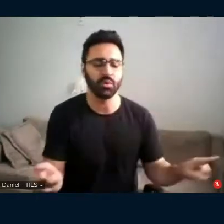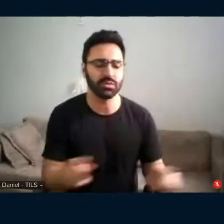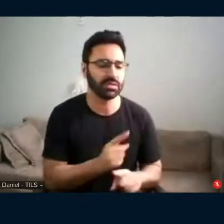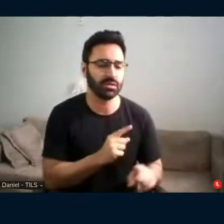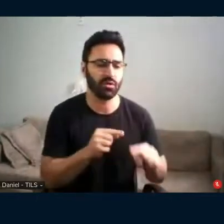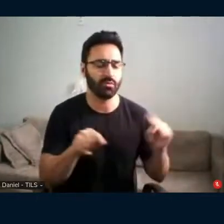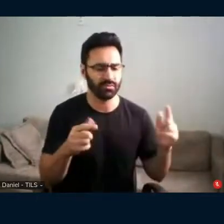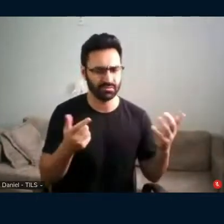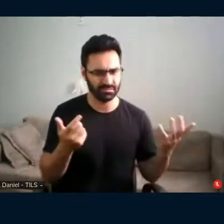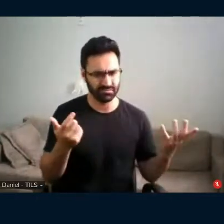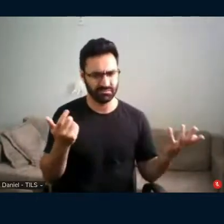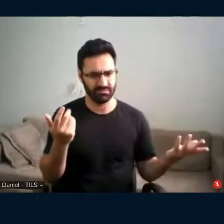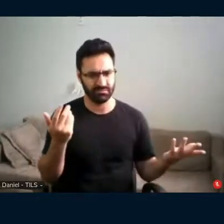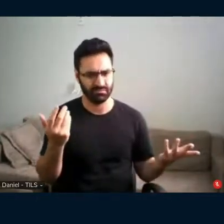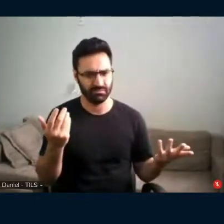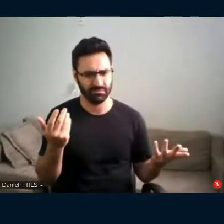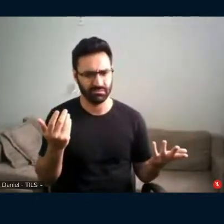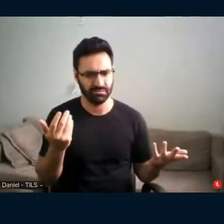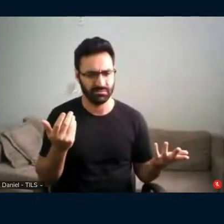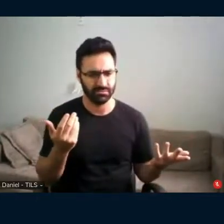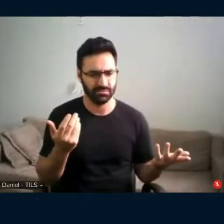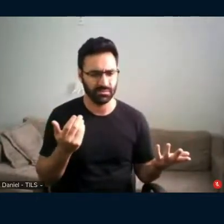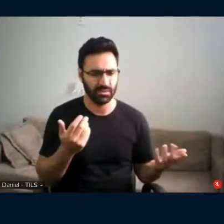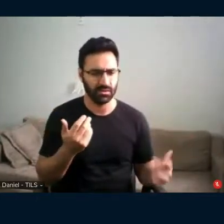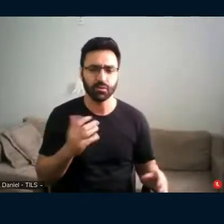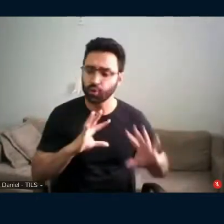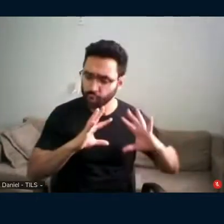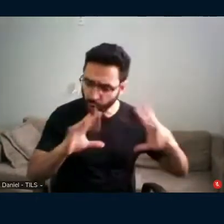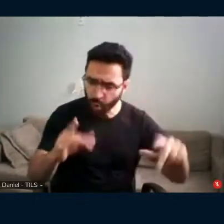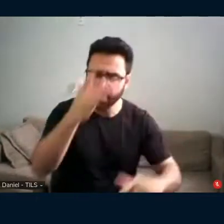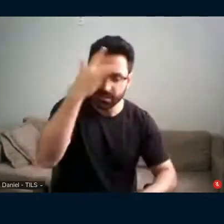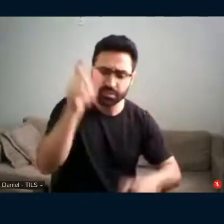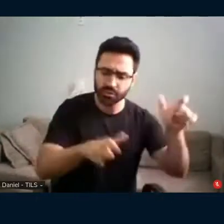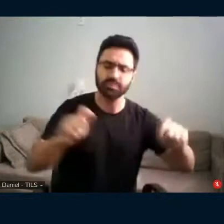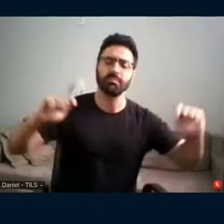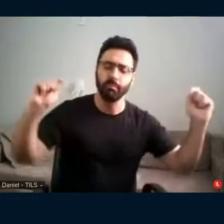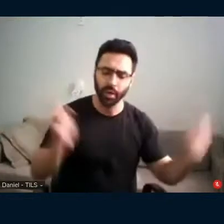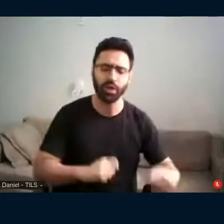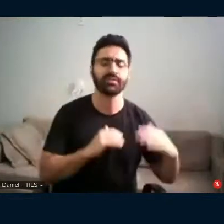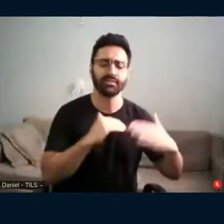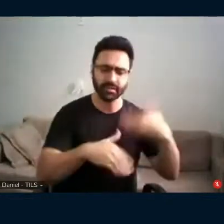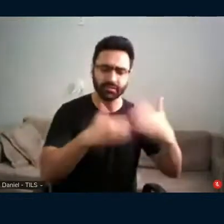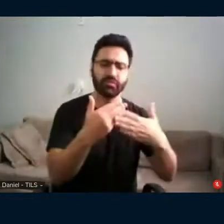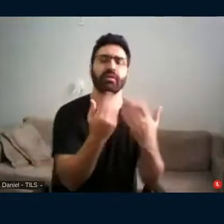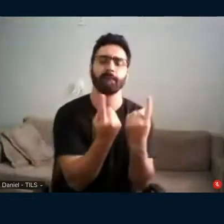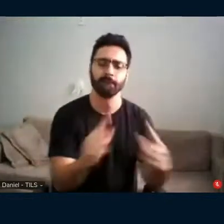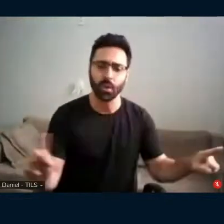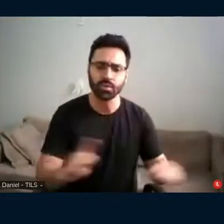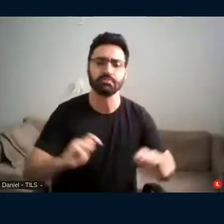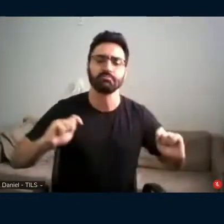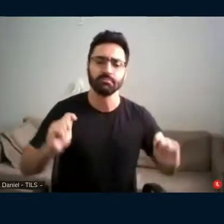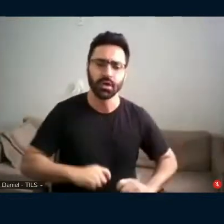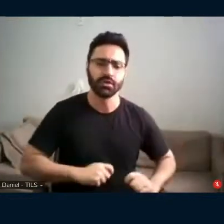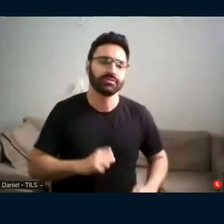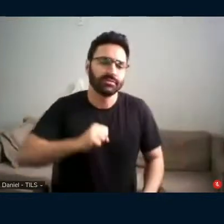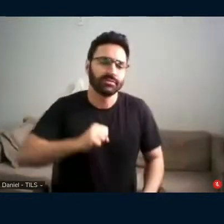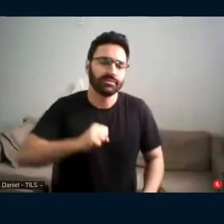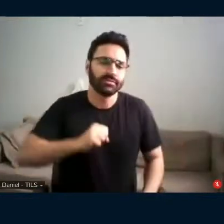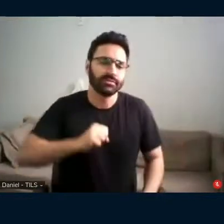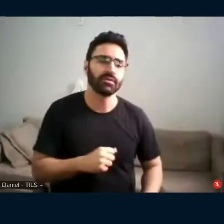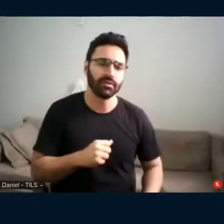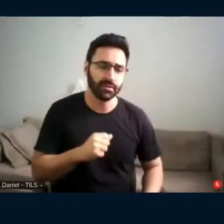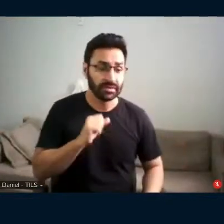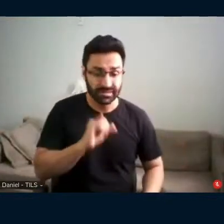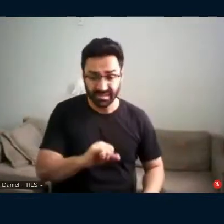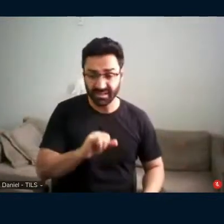que é passível de ter desenvolvimento musical, que todas as pessoas são capazes de desenvolver musicalmente, então a gente tem uma tarefa